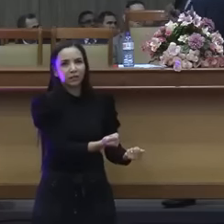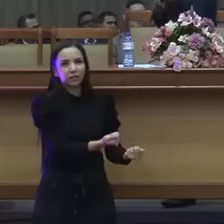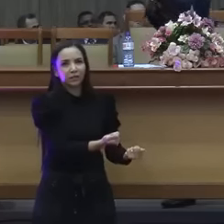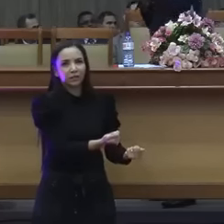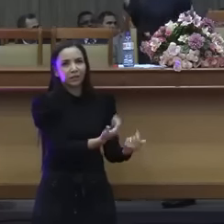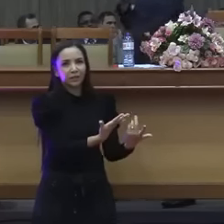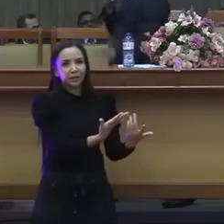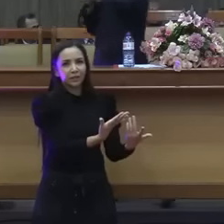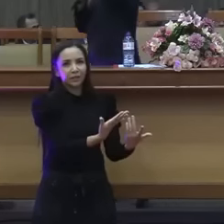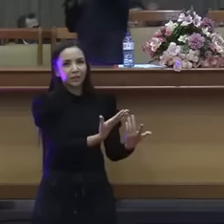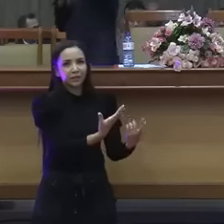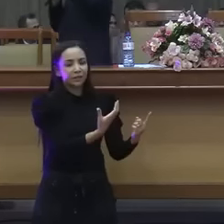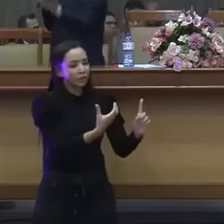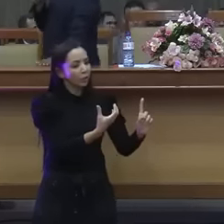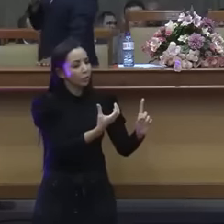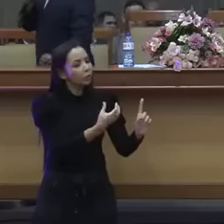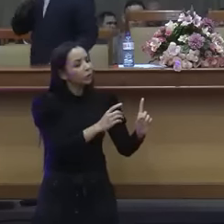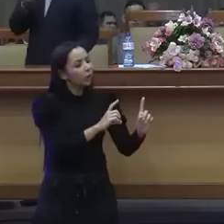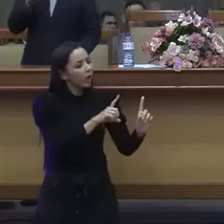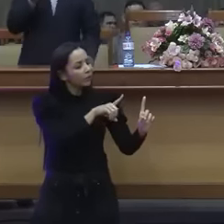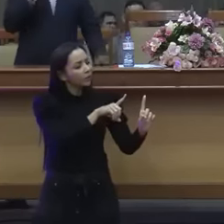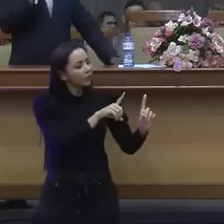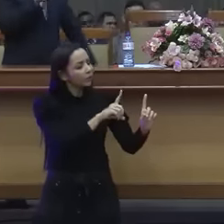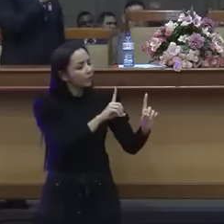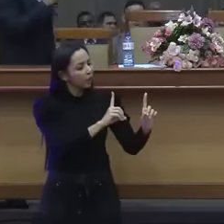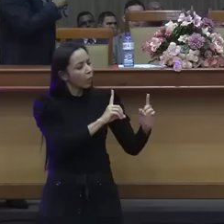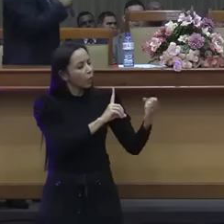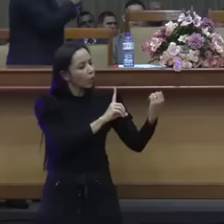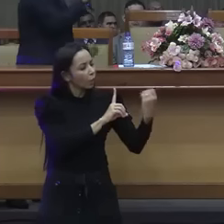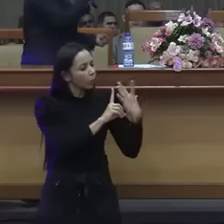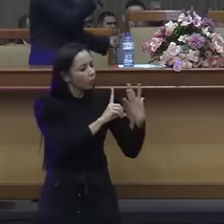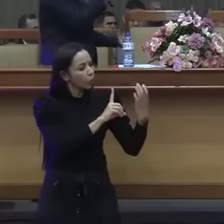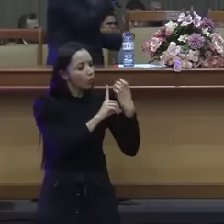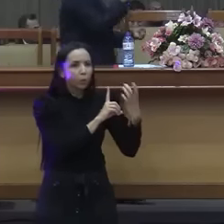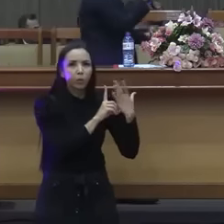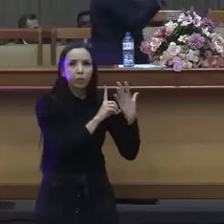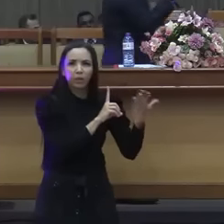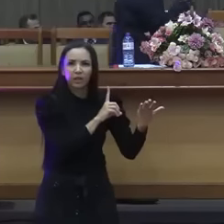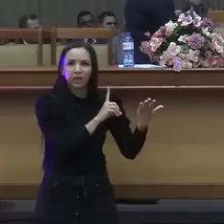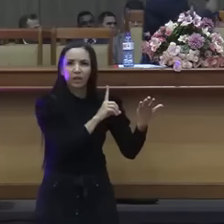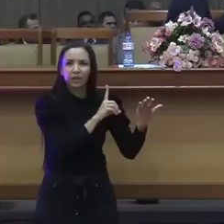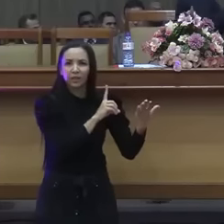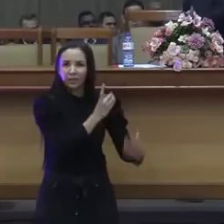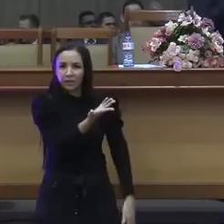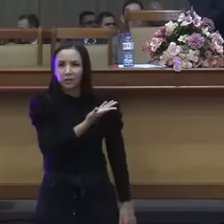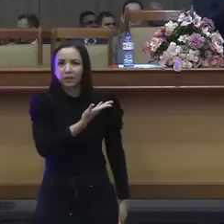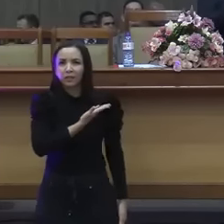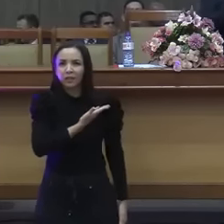De quem tu é amigo? Pergunta aí para teu irmão. Tu é amigo de quem? Fala aí. Tu é amigo de quem? Me diz.